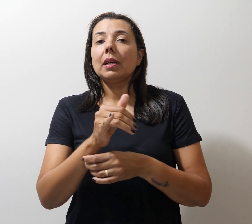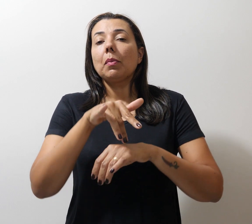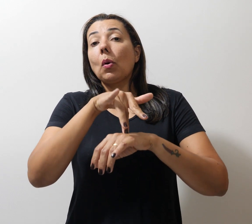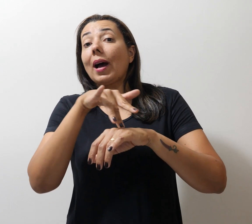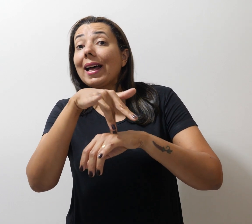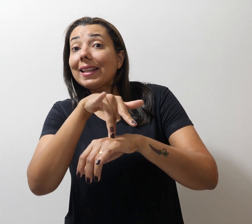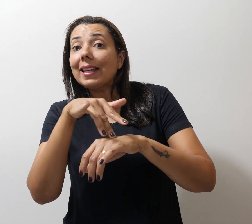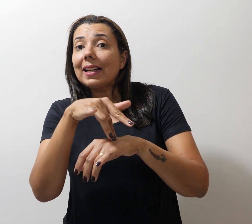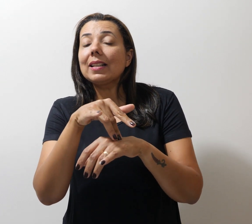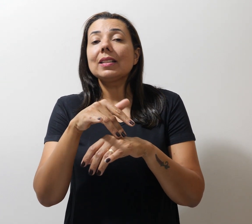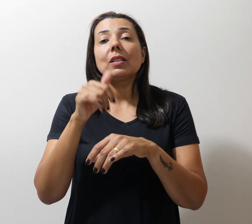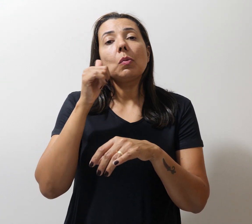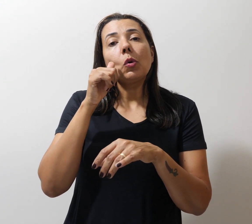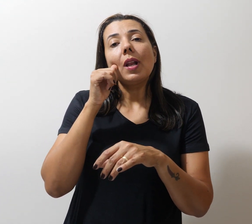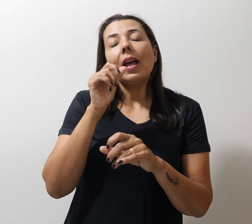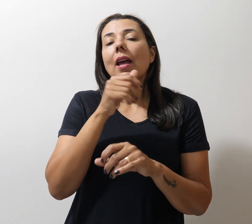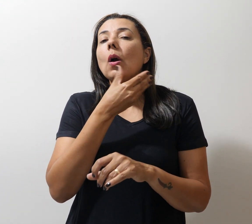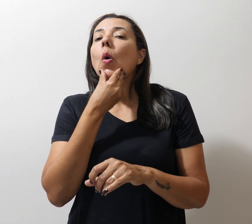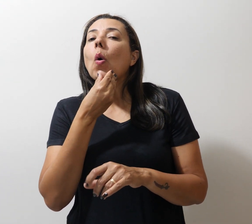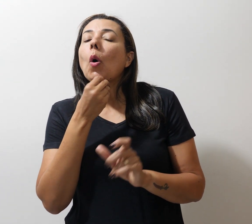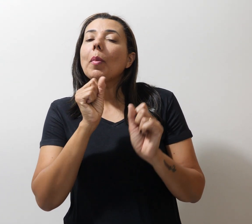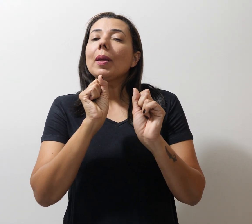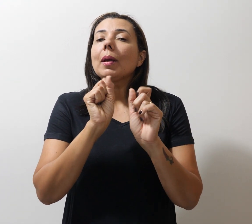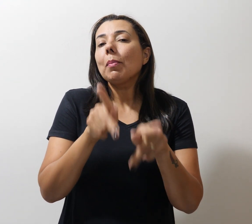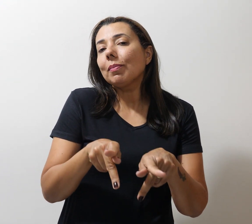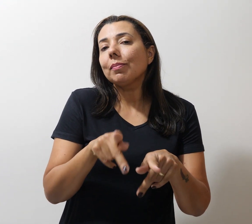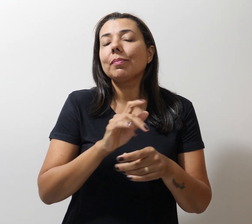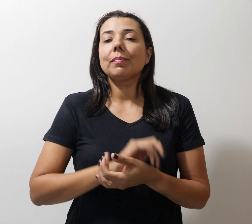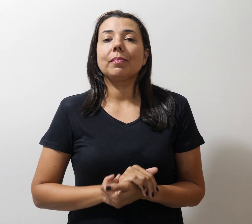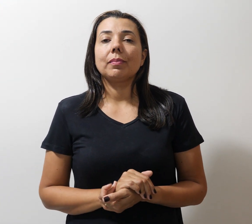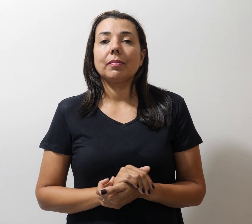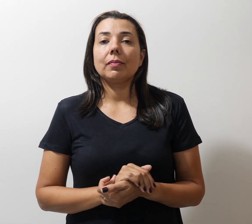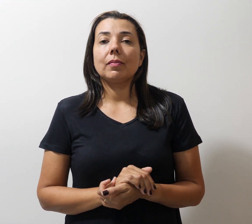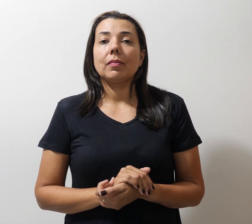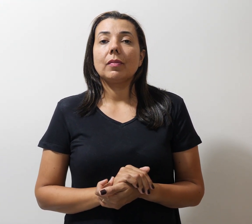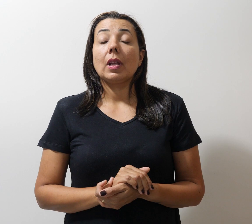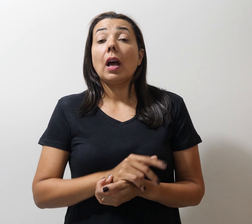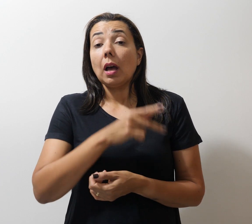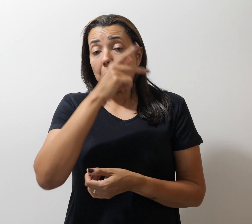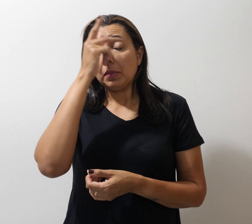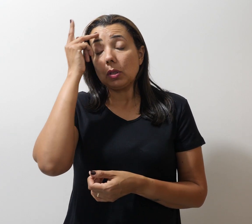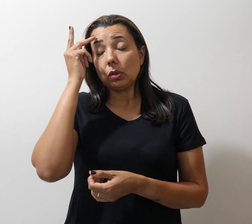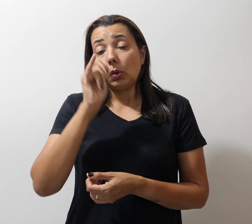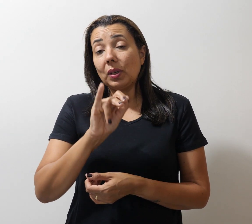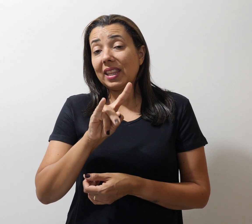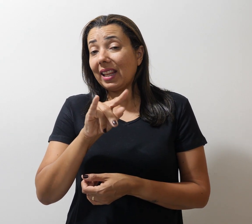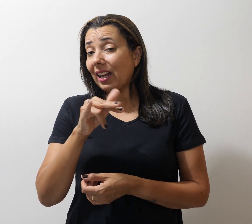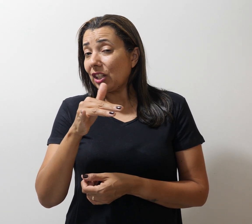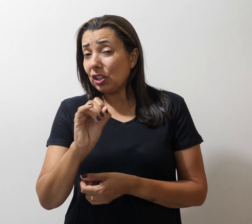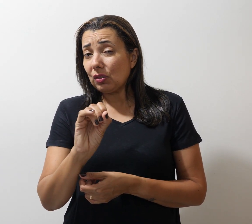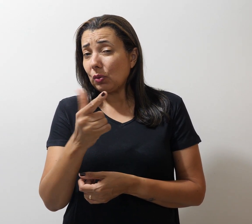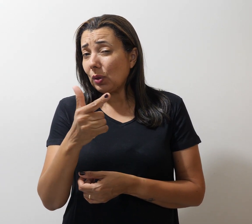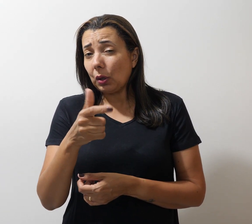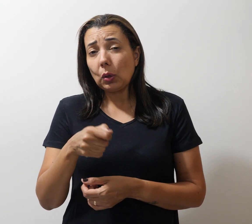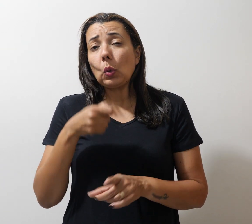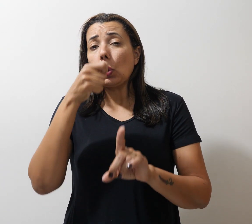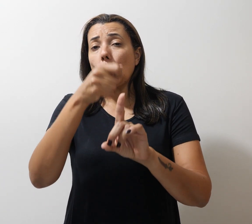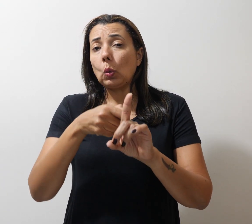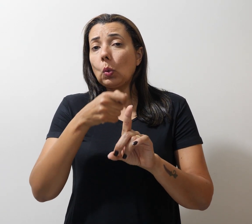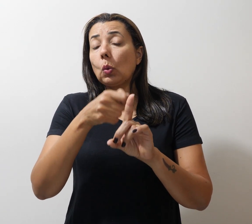aposentadas e dos aposentados. O Inativo é quem não luta foi enviado pelos